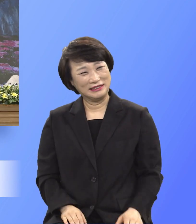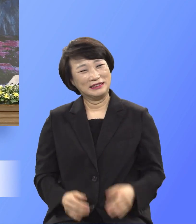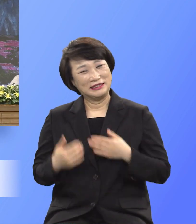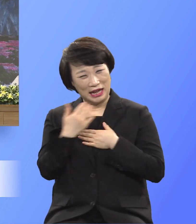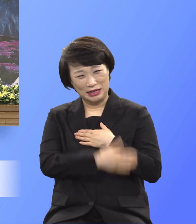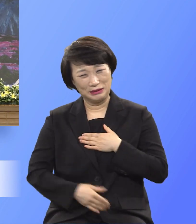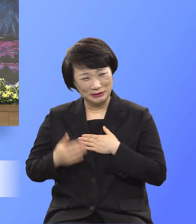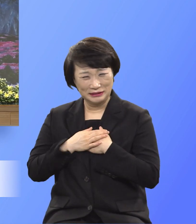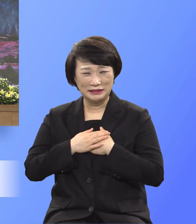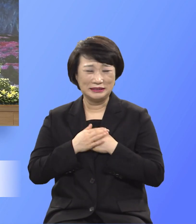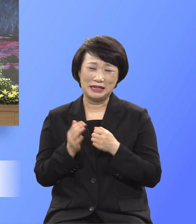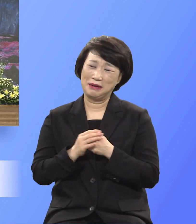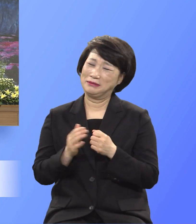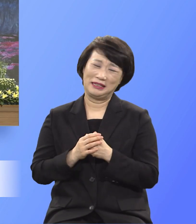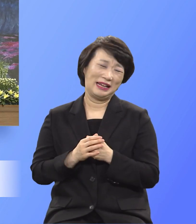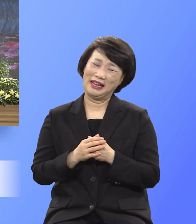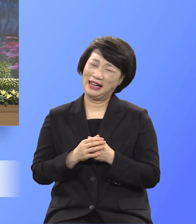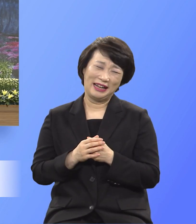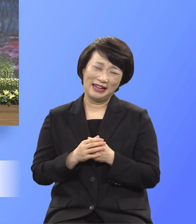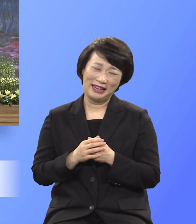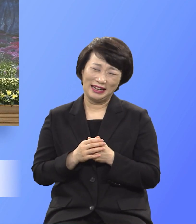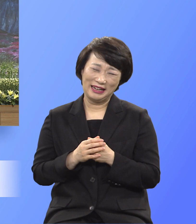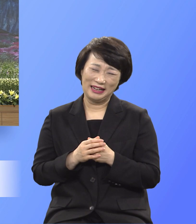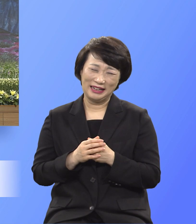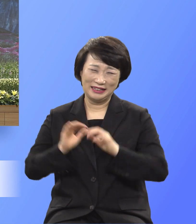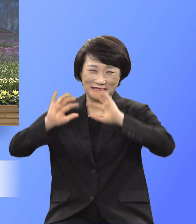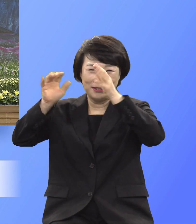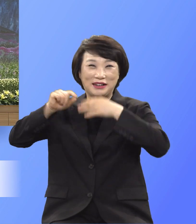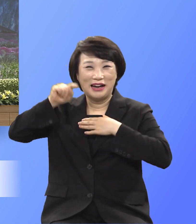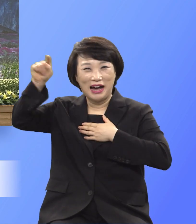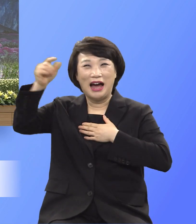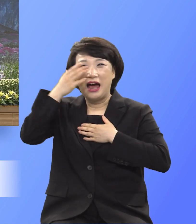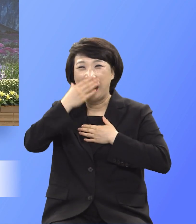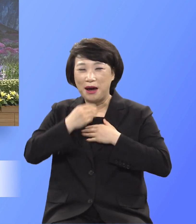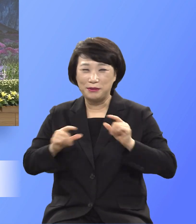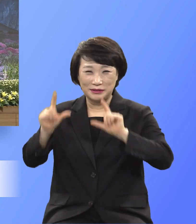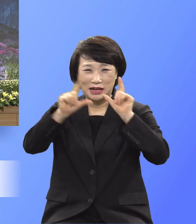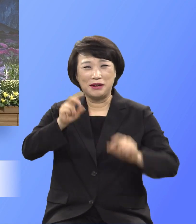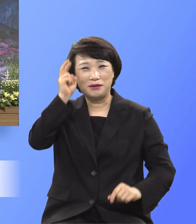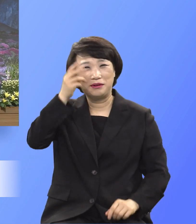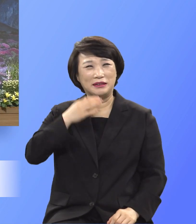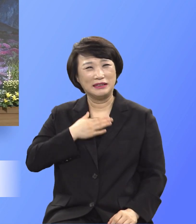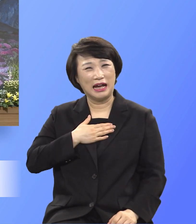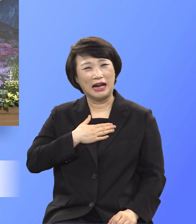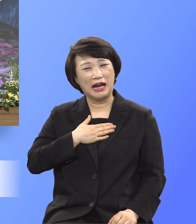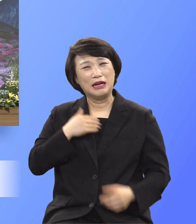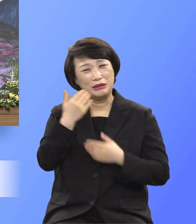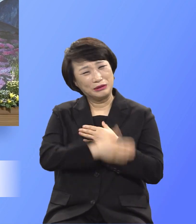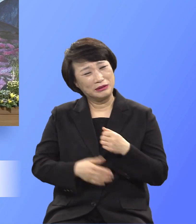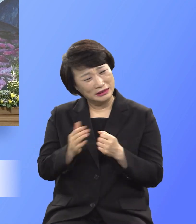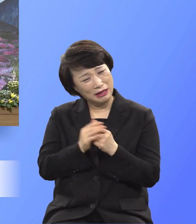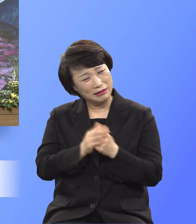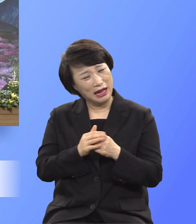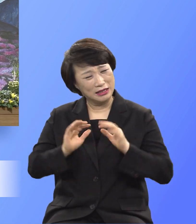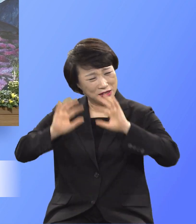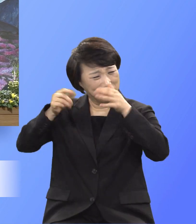천국 가서 행복하게 살 텐데 육신 때문에 못 가고 있다 지금